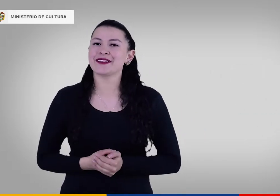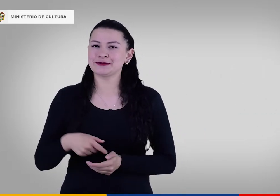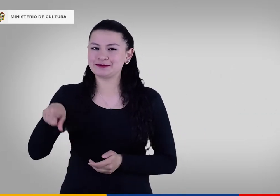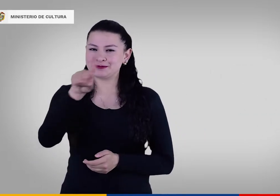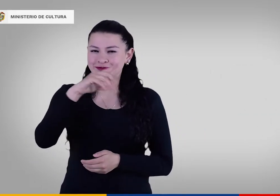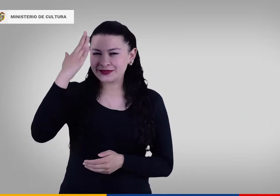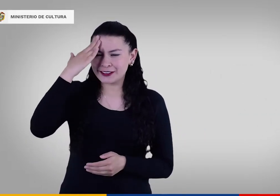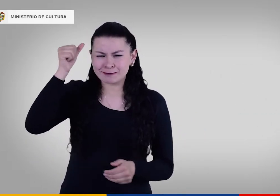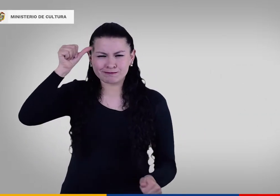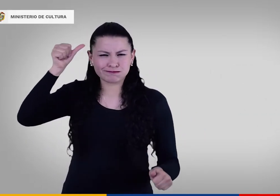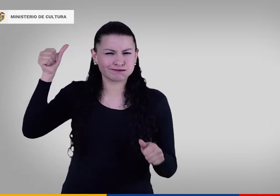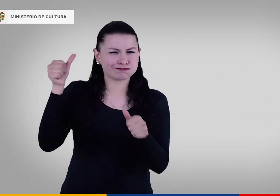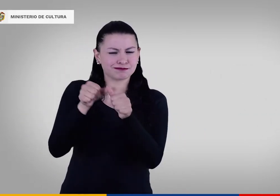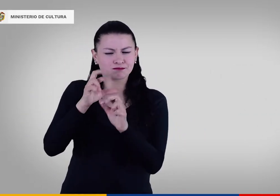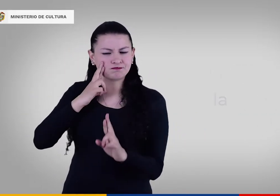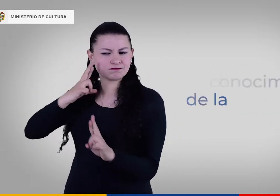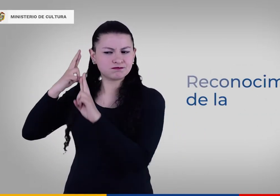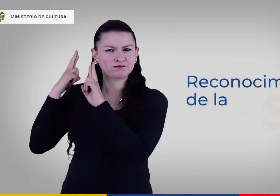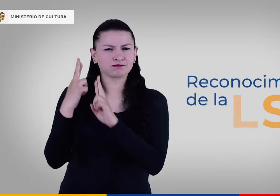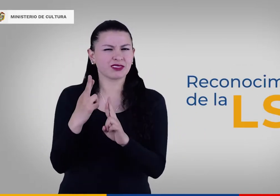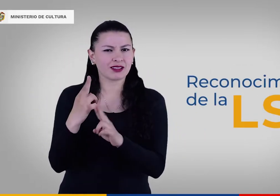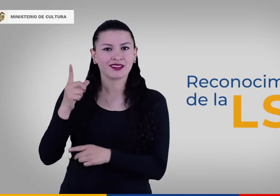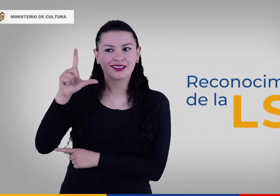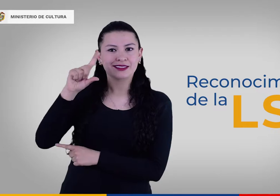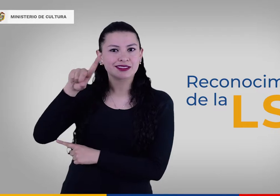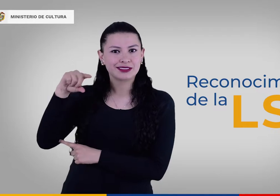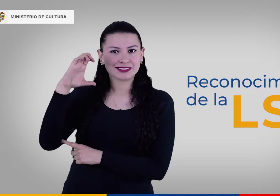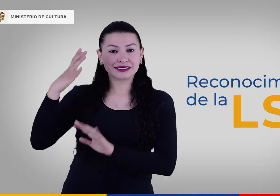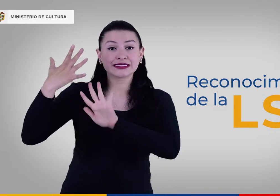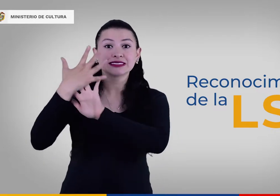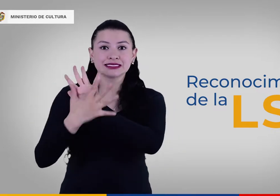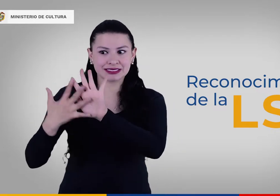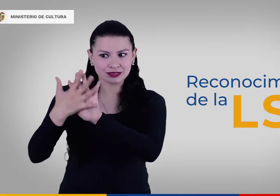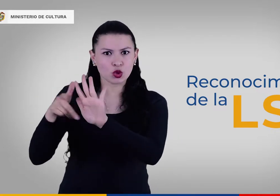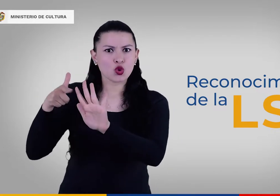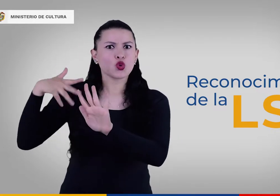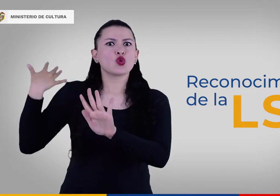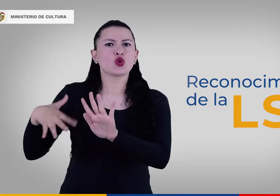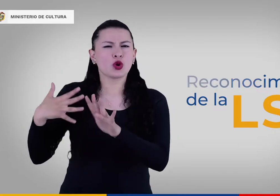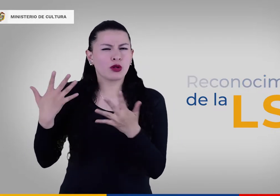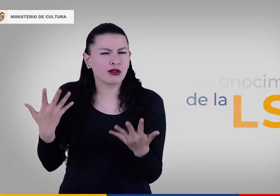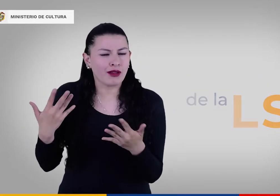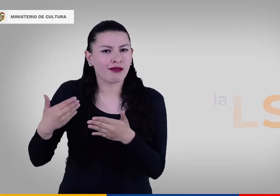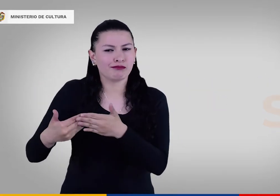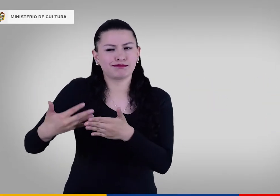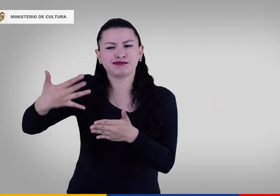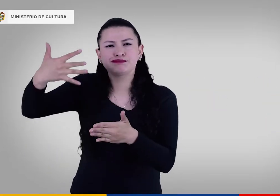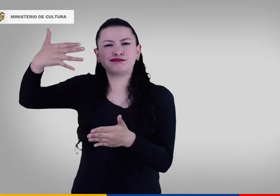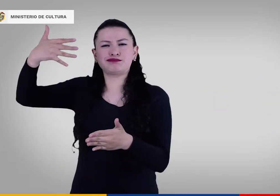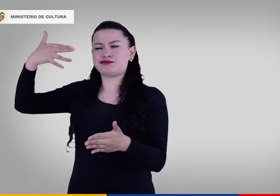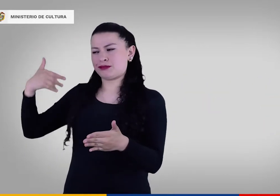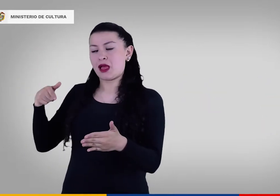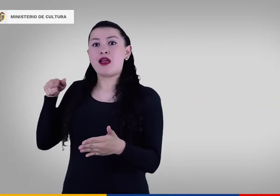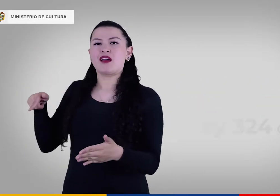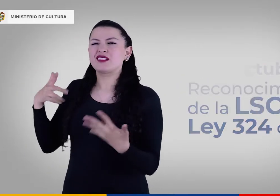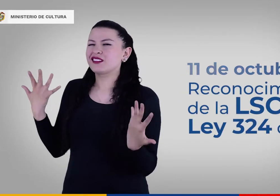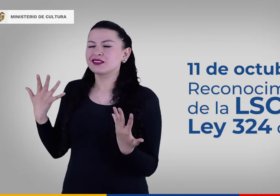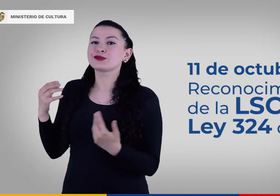acciones de este proyecto está el reconocimiento de la lengua de señas colombiana, que como saben, fue reconocida el 11 de